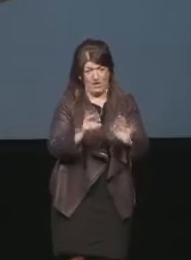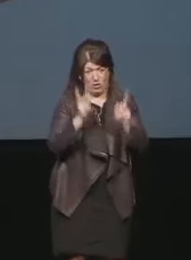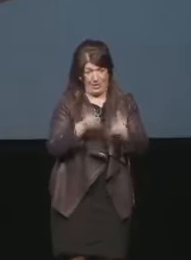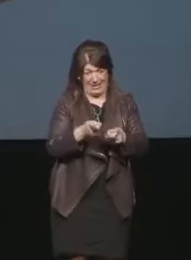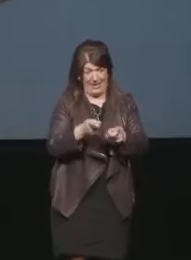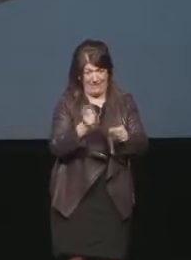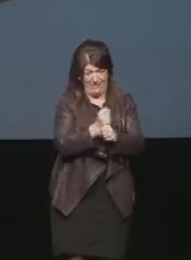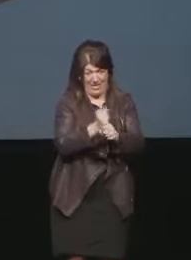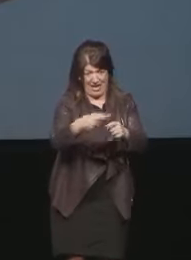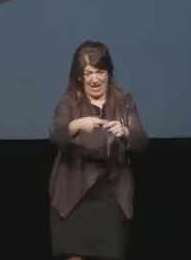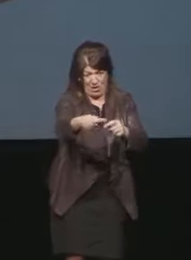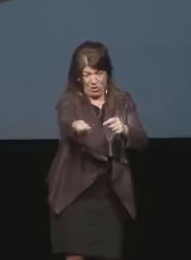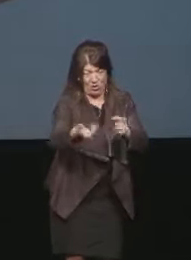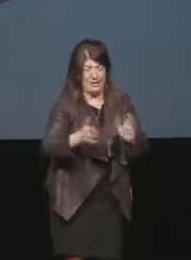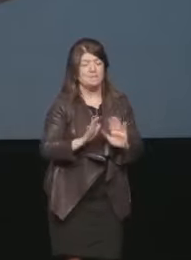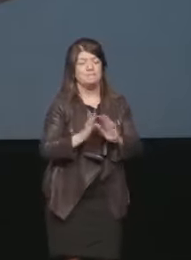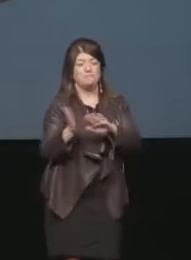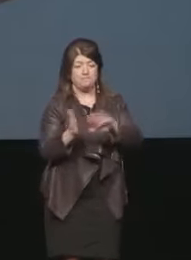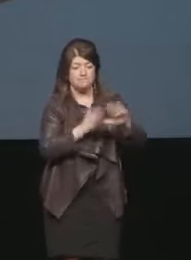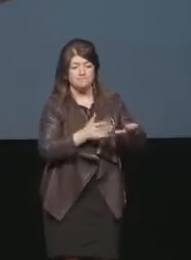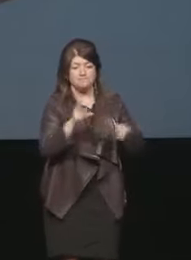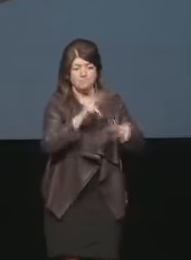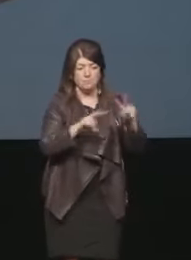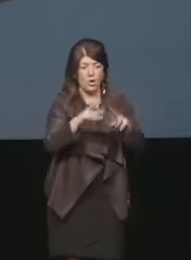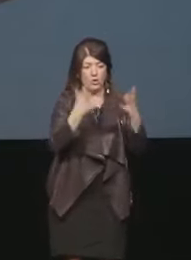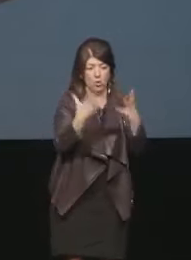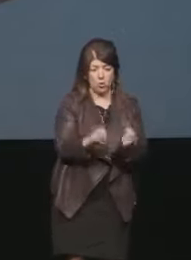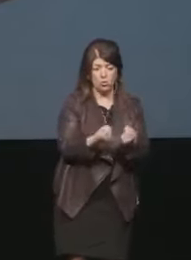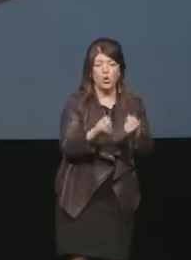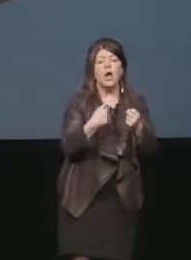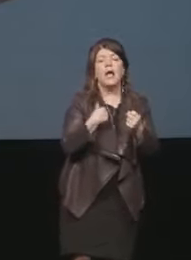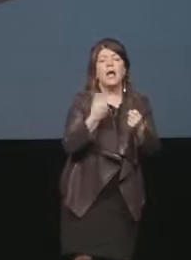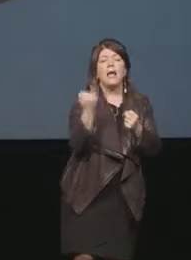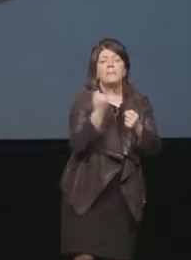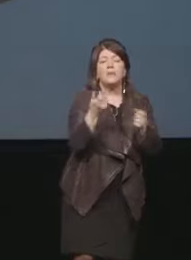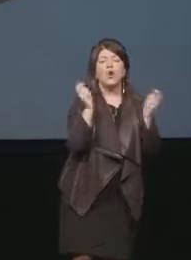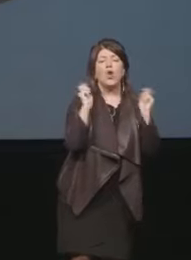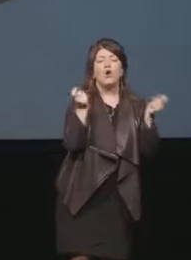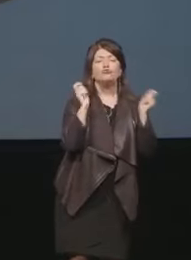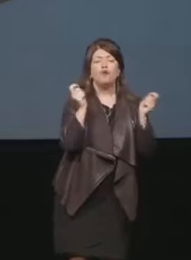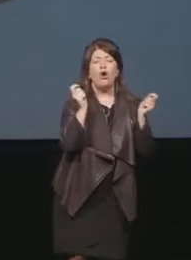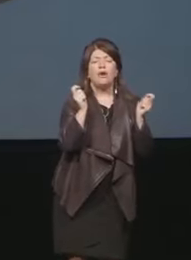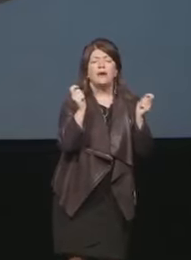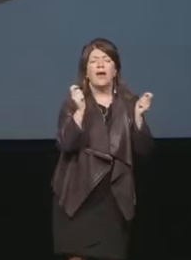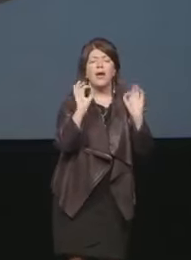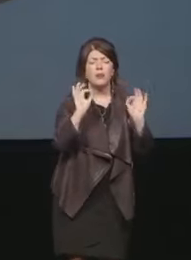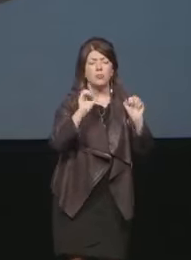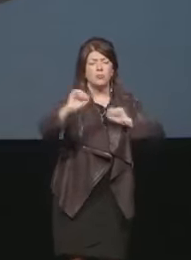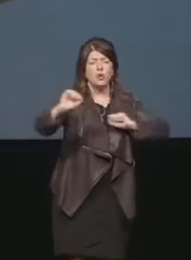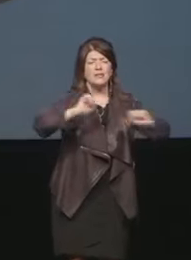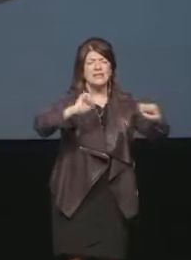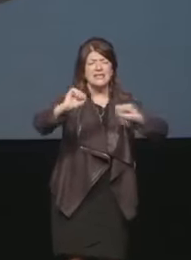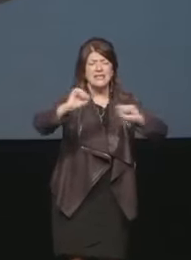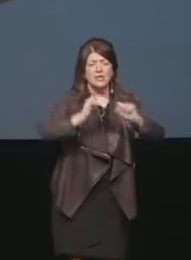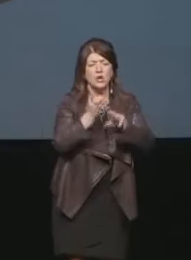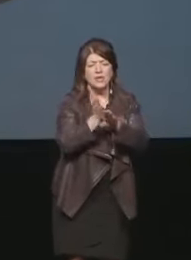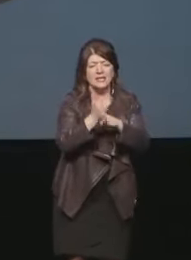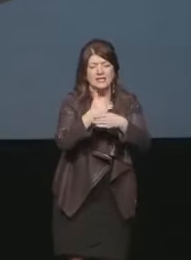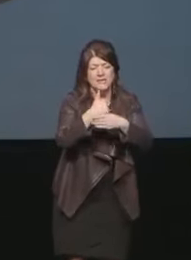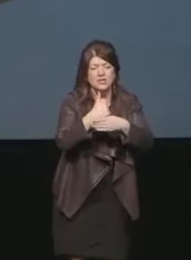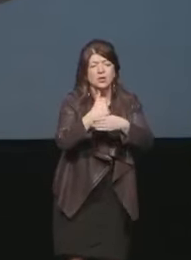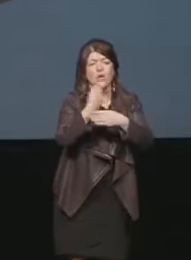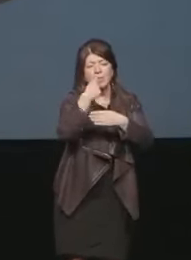concludo in un articolo pubblicato sul UN Chronicle da Nicky Seth che è il direttore della divisione per lo sviluppo